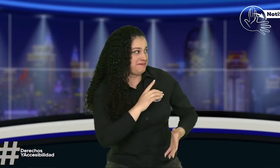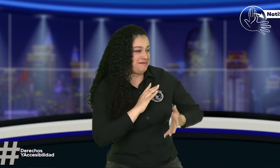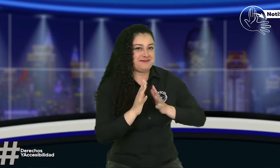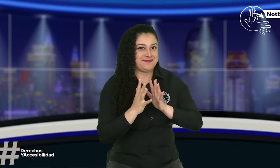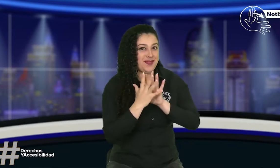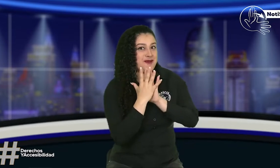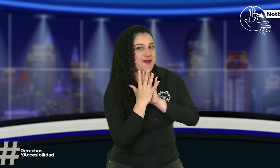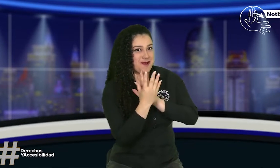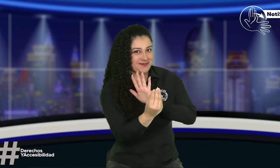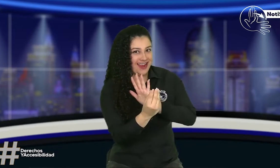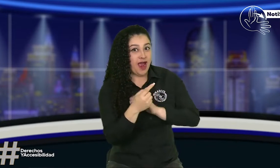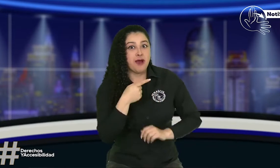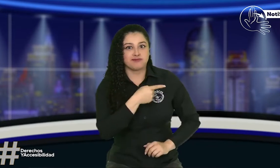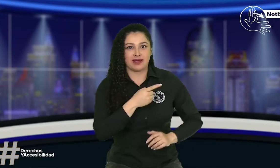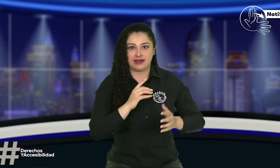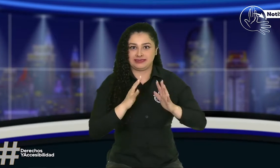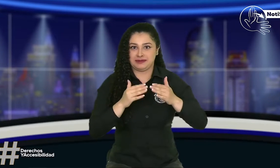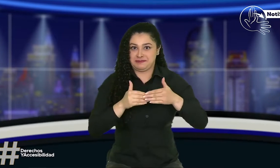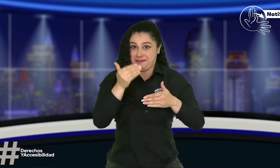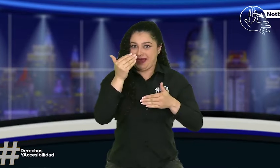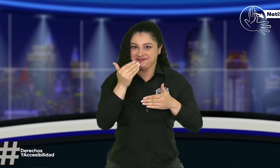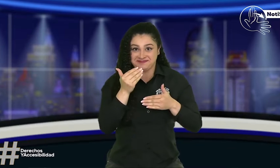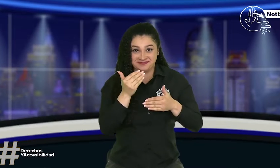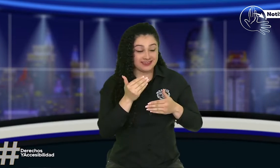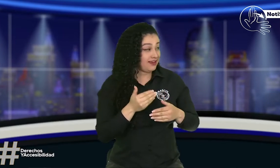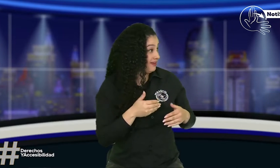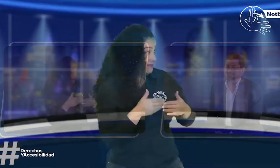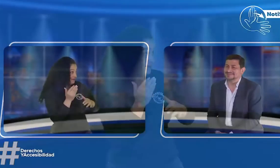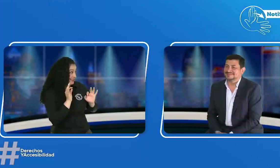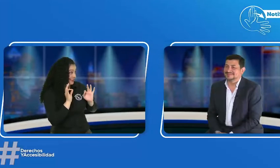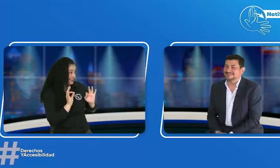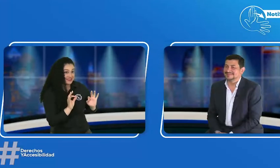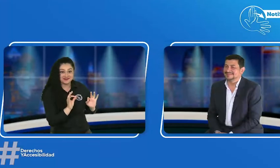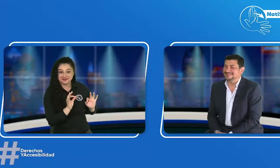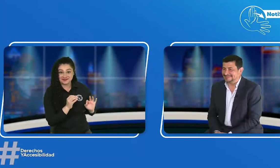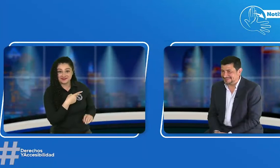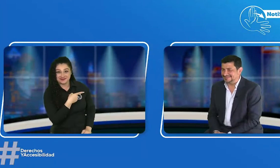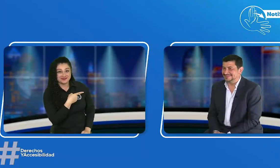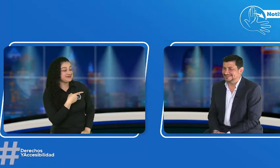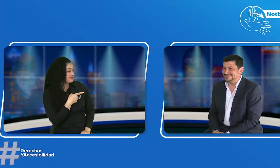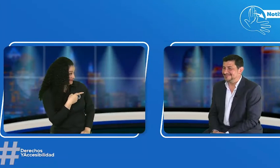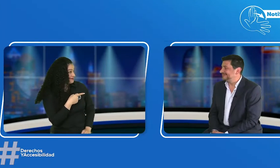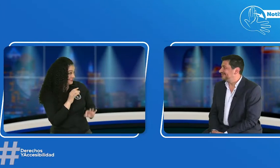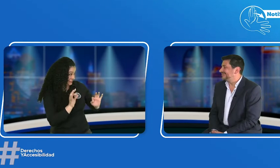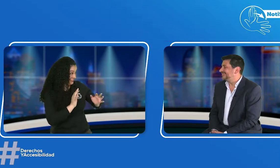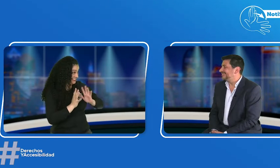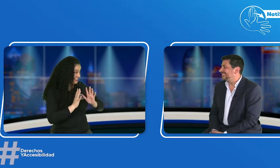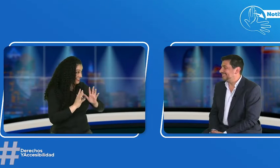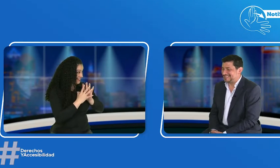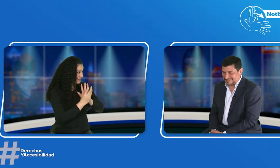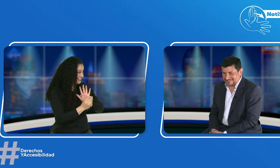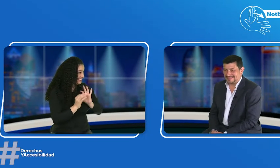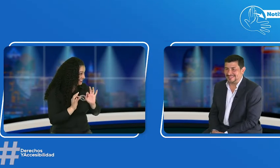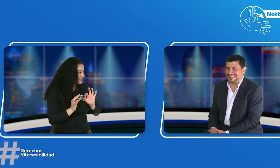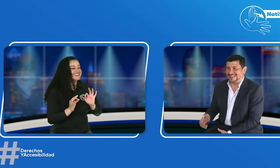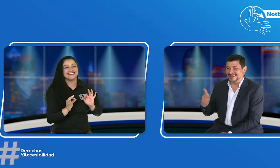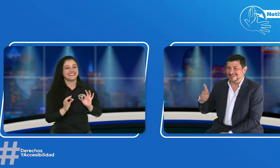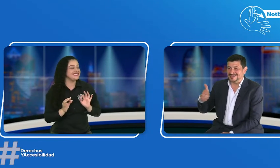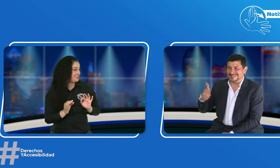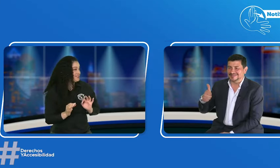En este momento nos acompaña precisamente el comisionado, vamos a ver si se anima el reto, ¿listo? ¿Me